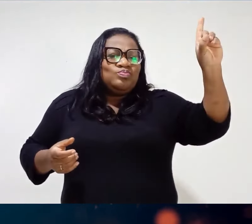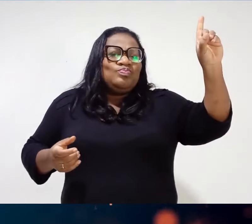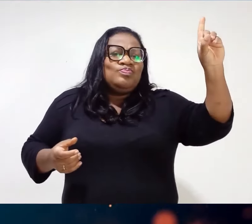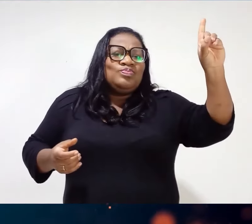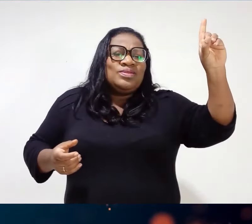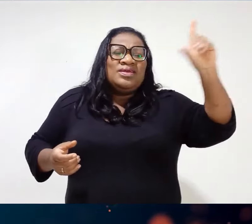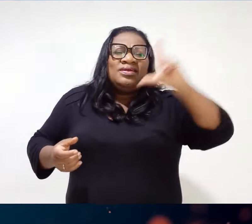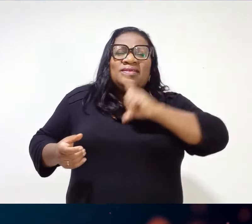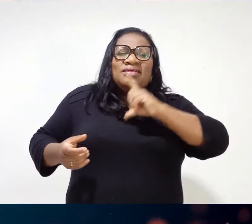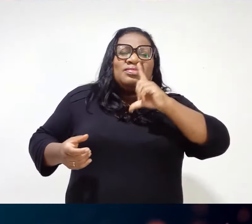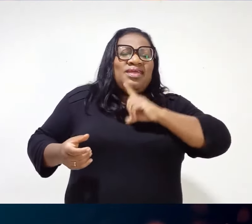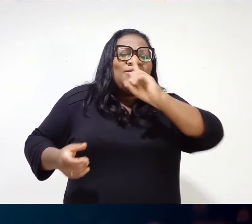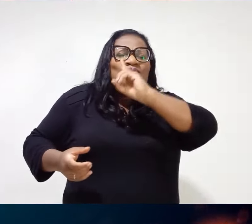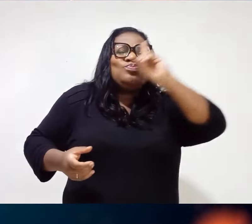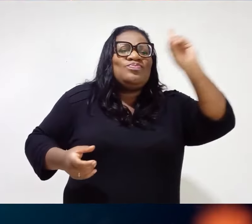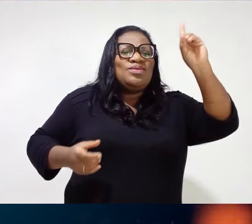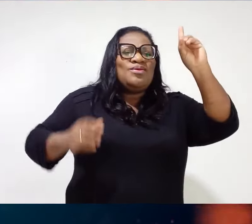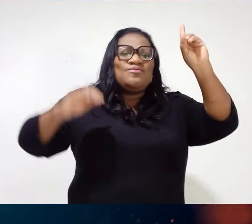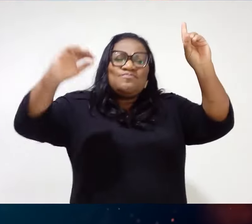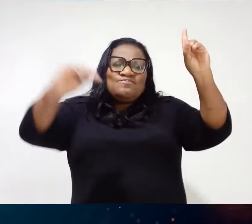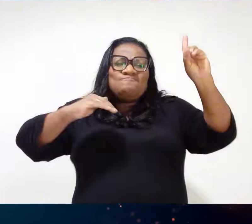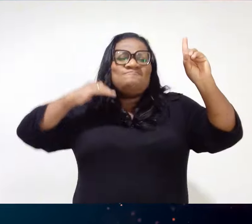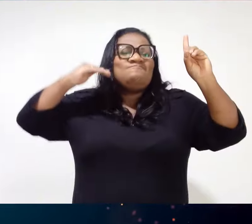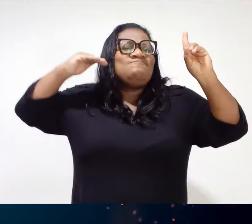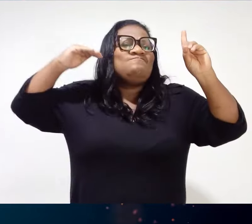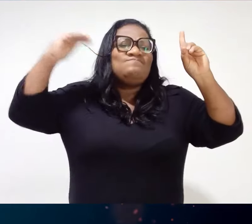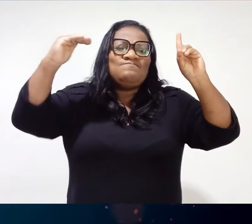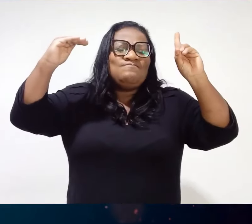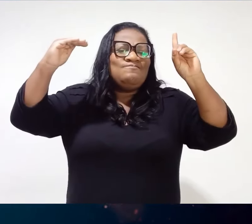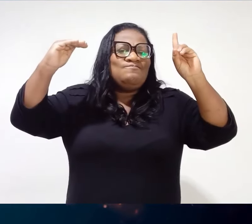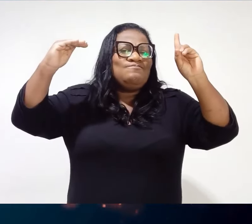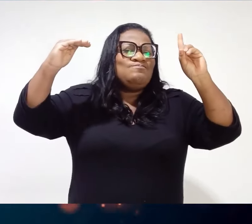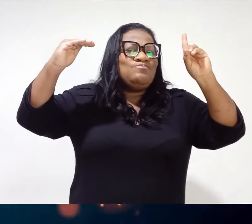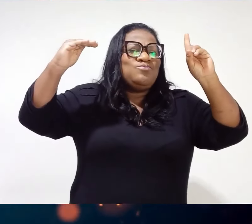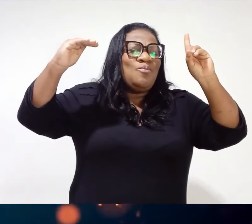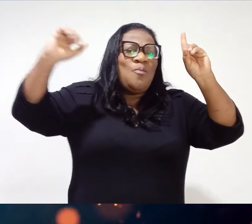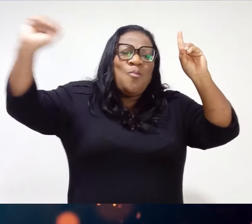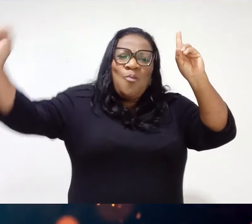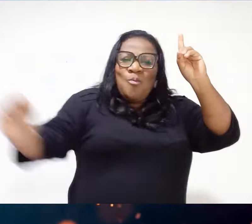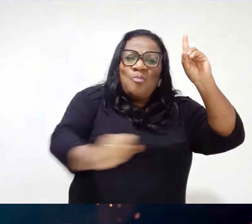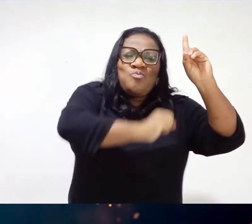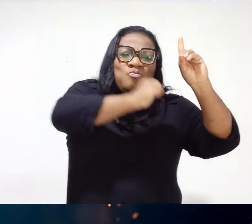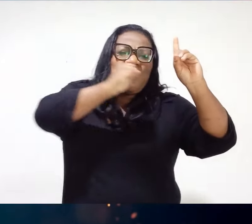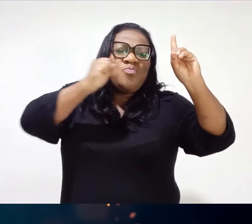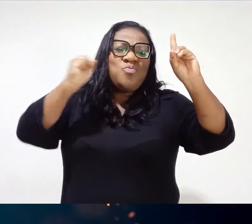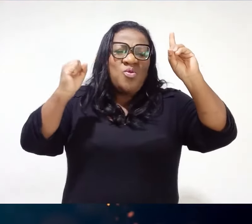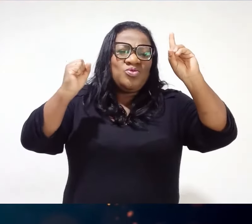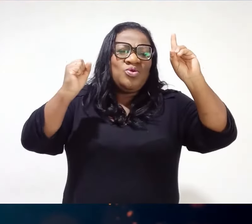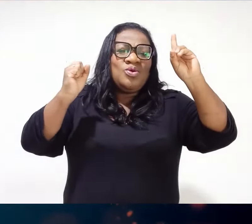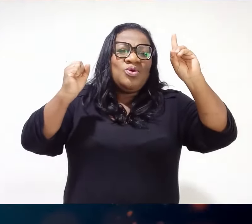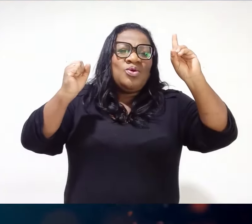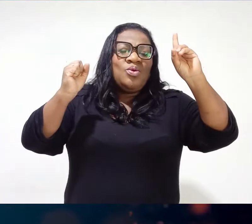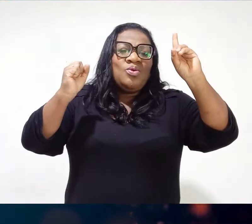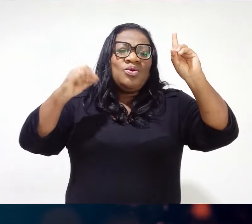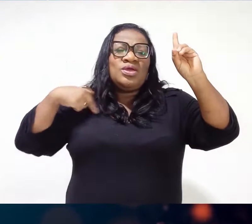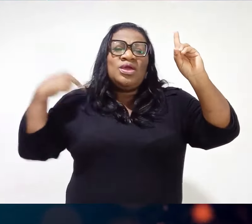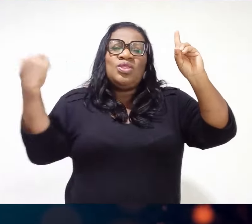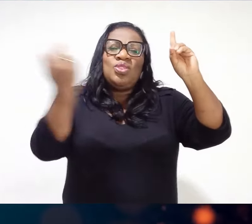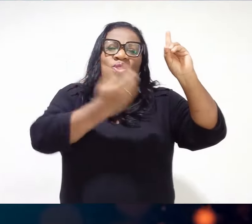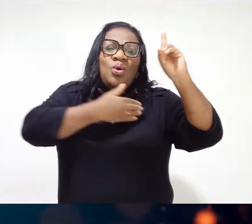um Deus muito maior Existe alguém acima de mim Existe um Deus que está regendo os propósitos Um Deus